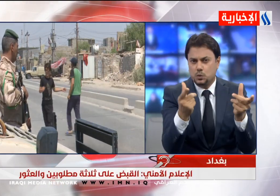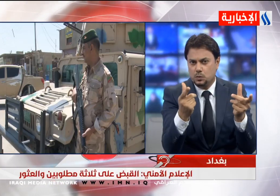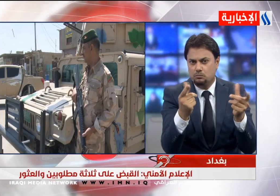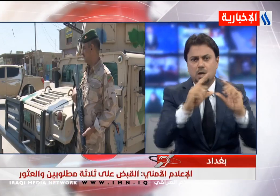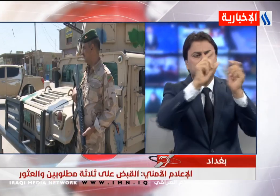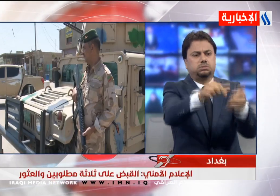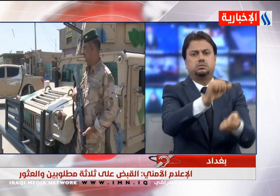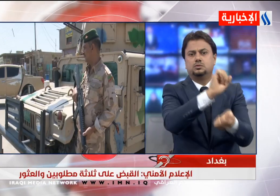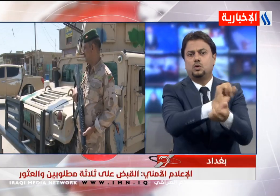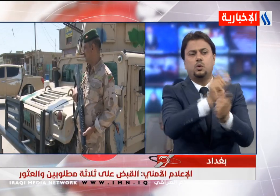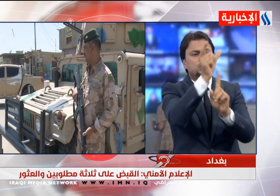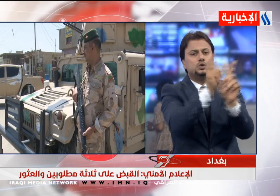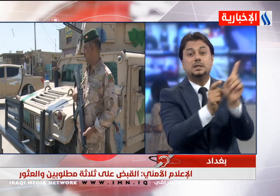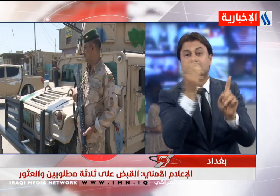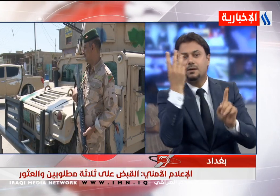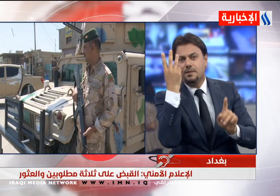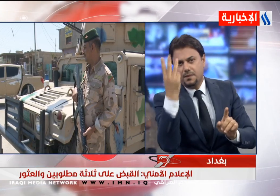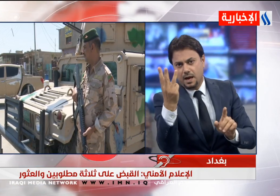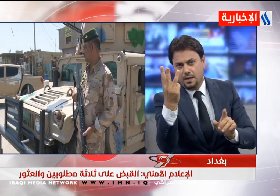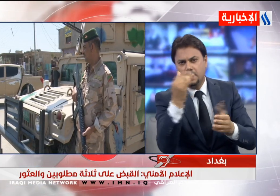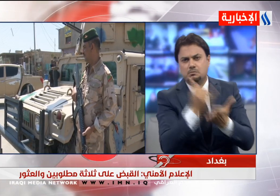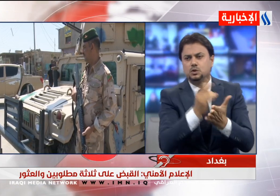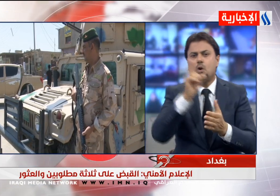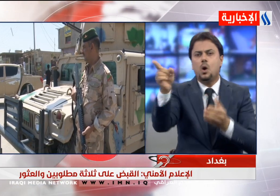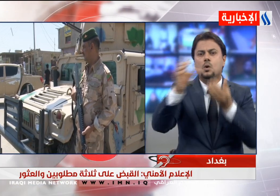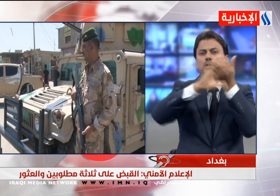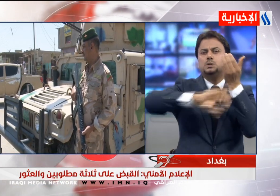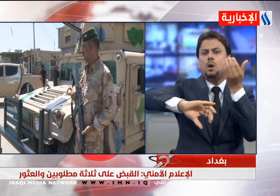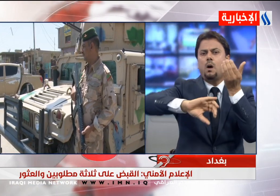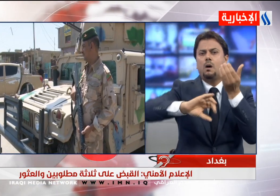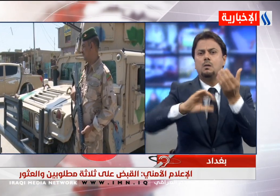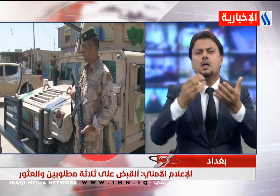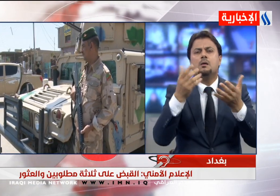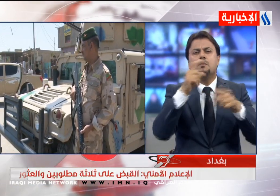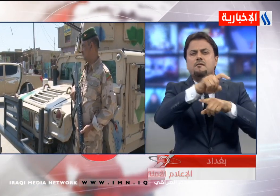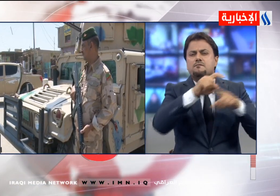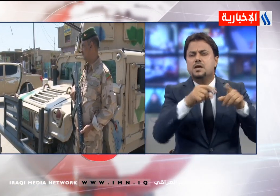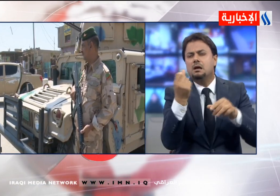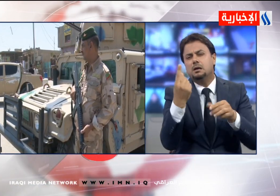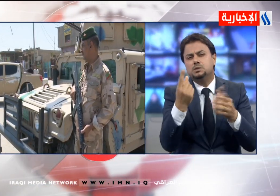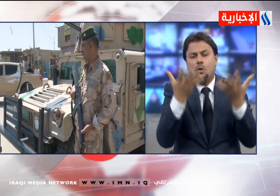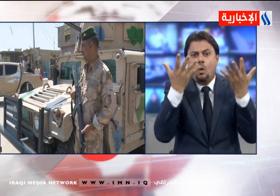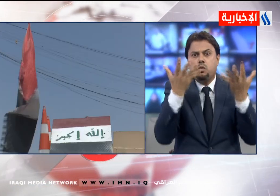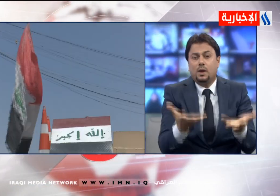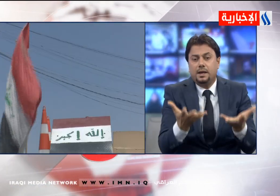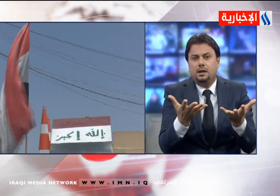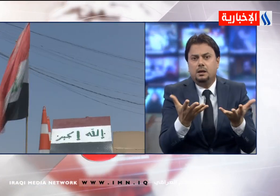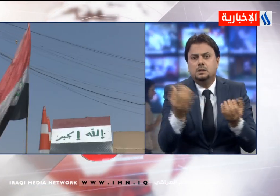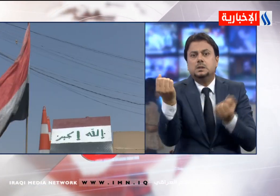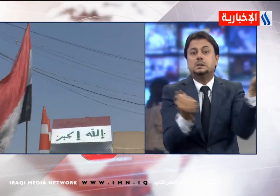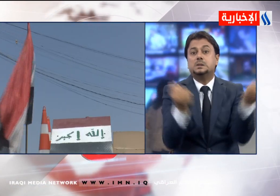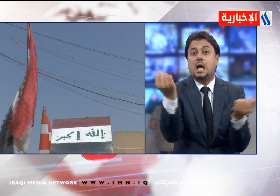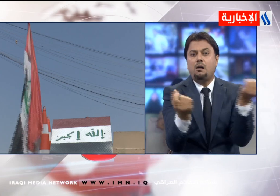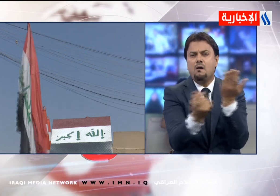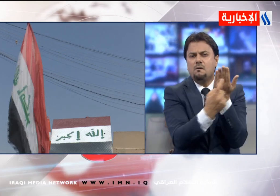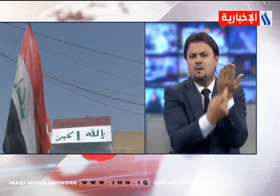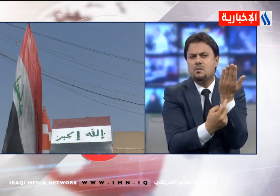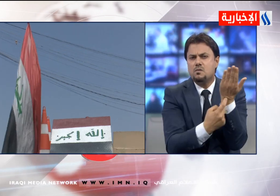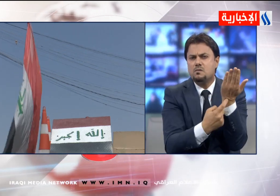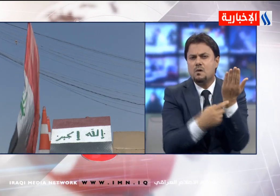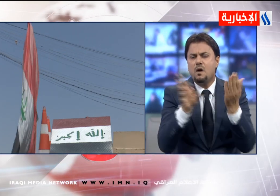إلقاء القبض على ثلاثة أشخاص بتهمة حيازة أسلحة متوسطة وعجلات غير قانونية